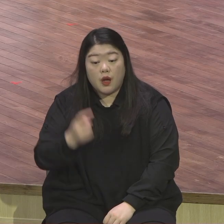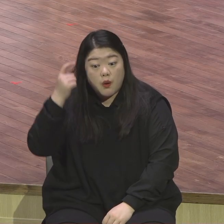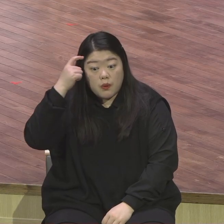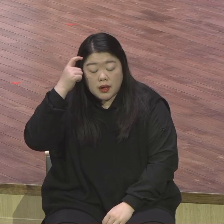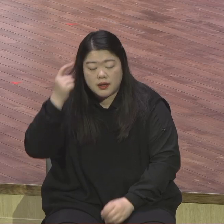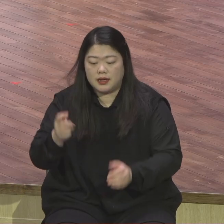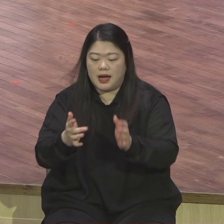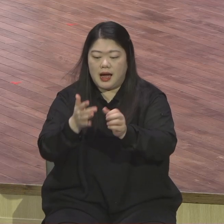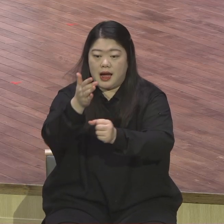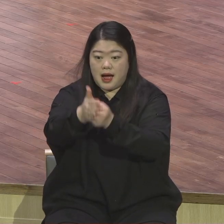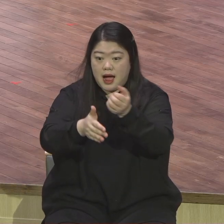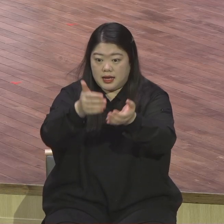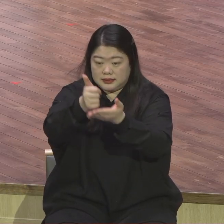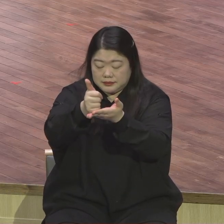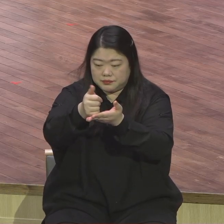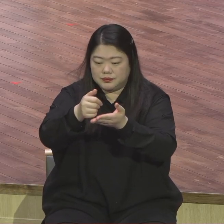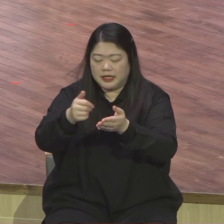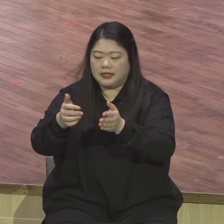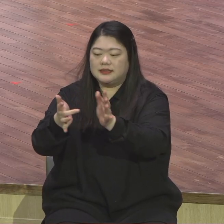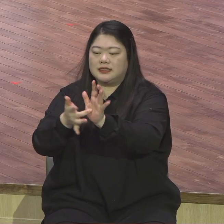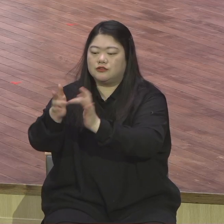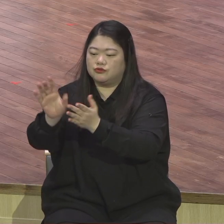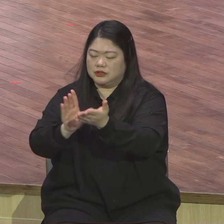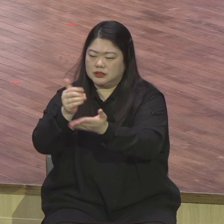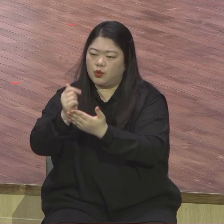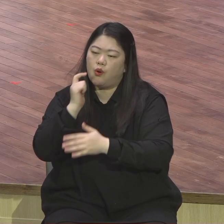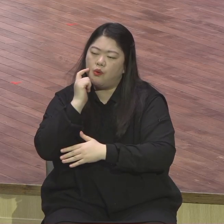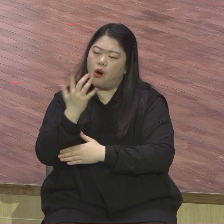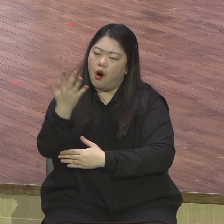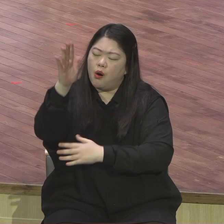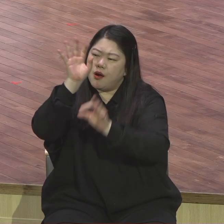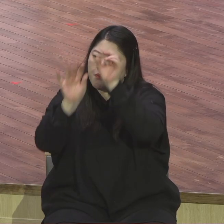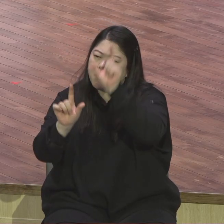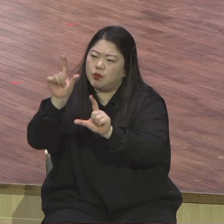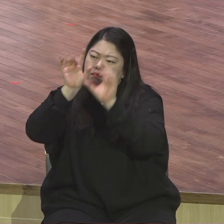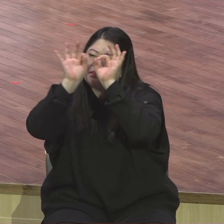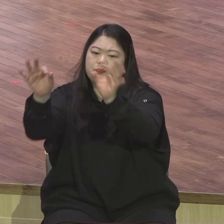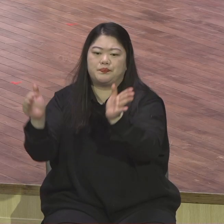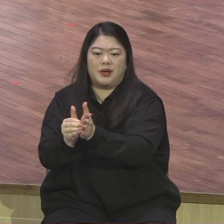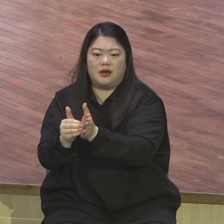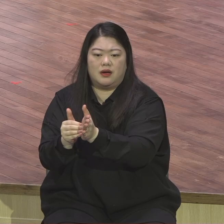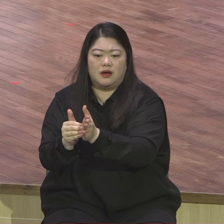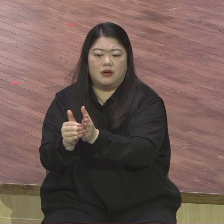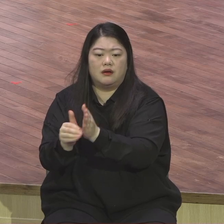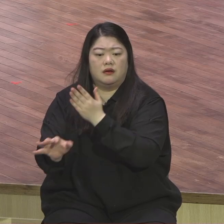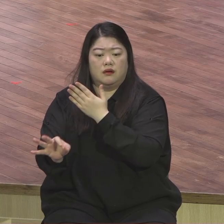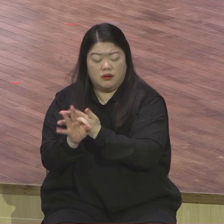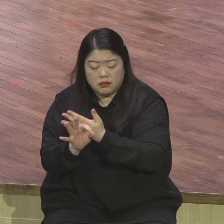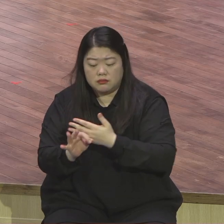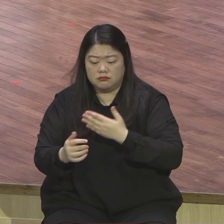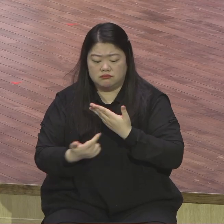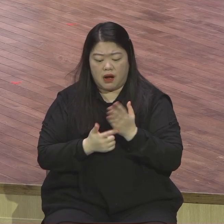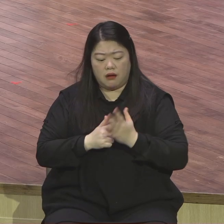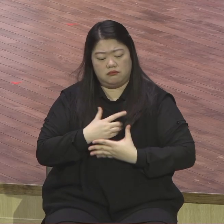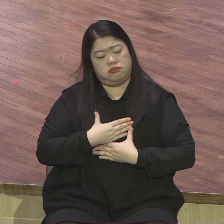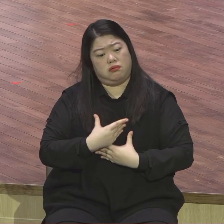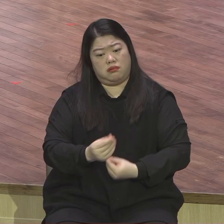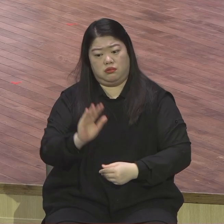변하게 된다라고 믿고 있습니다 여러분도 그렇게 됩니다 아멘 영광의 모습으로 확